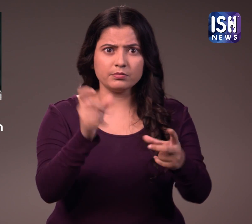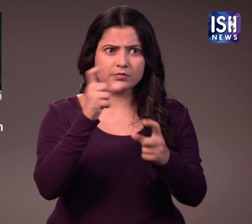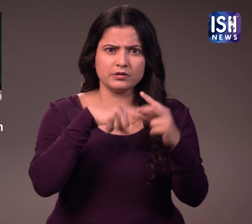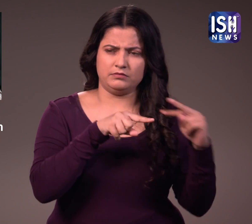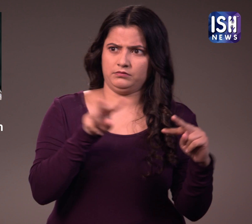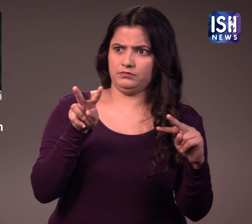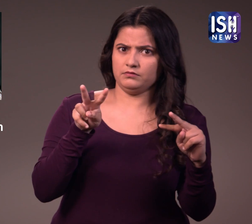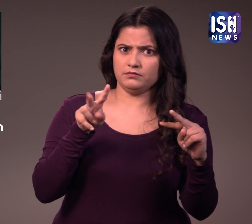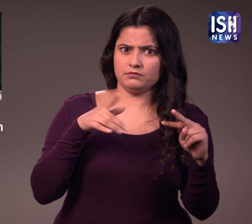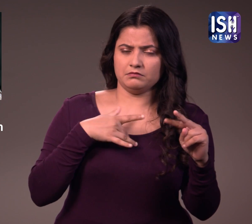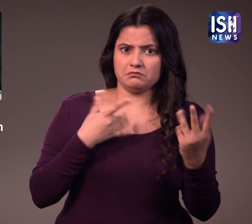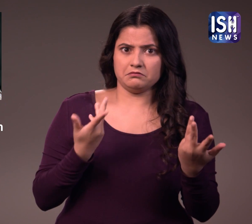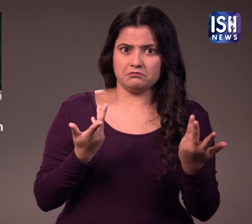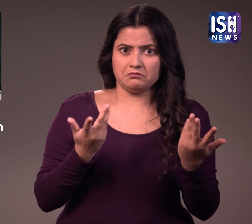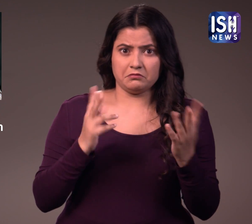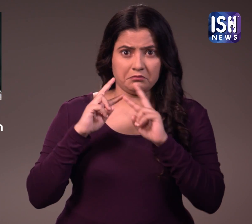उनके जवाब से लोग दंग रह गए